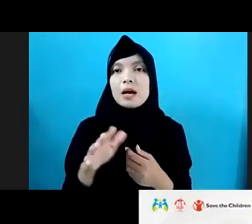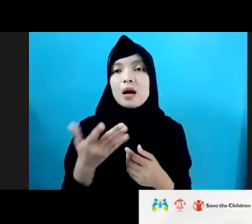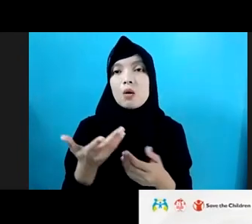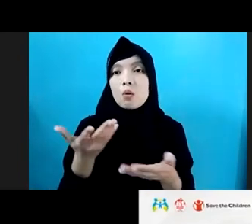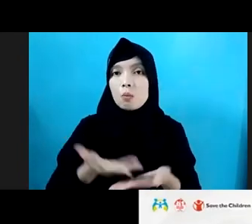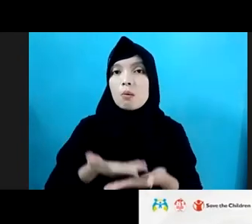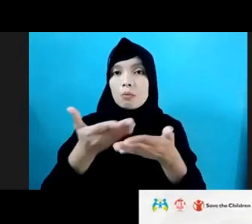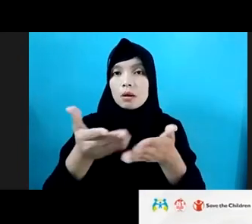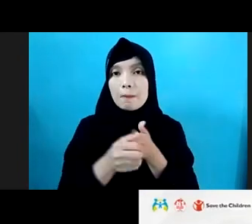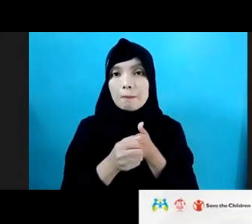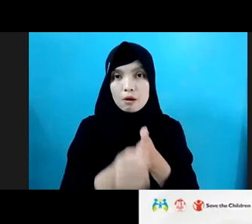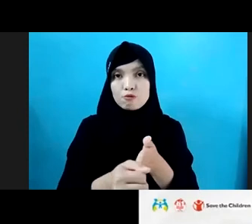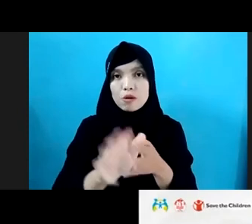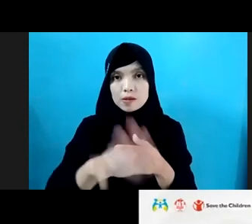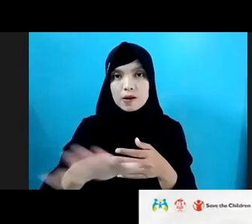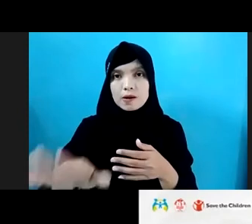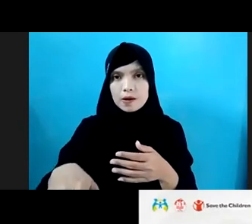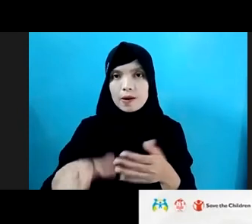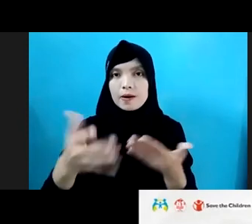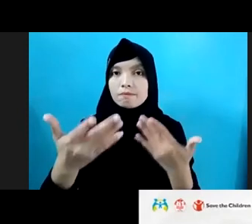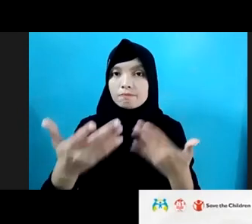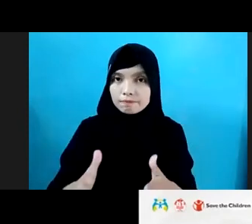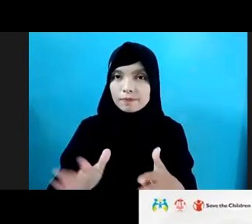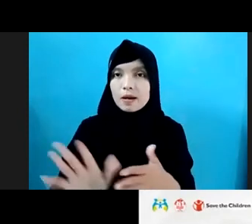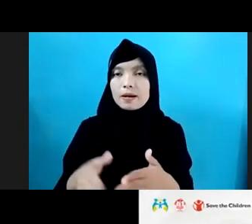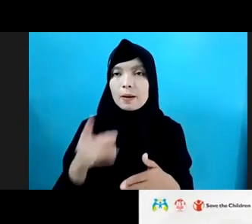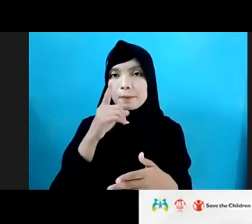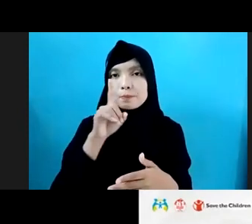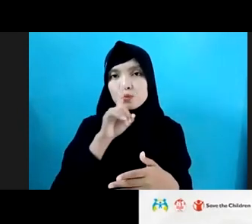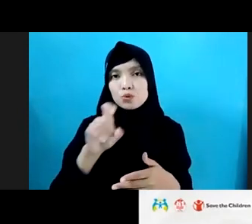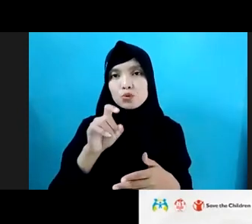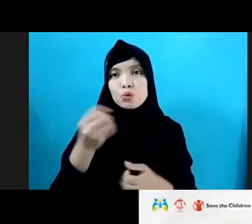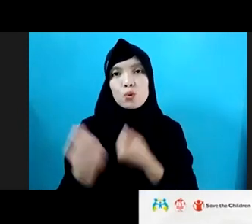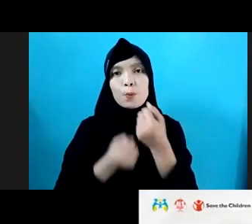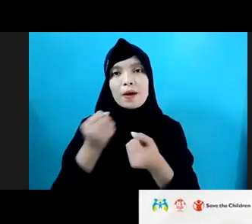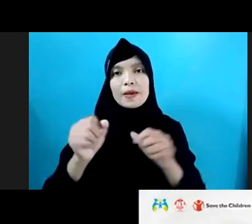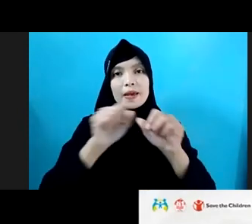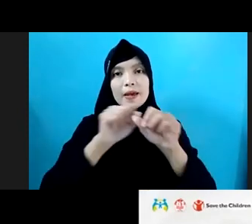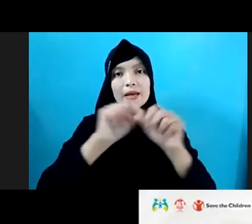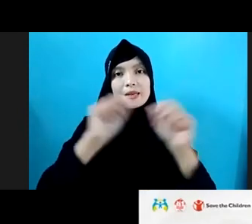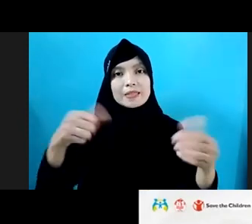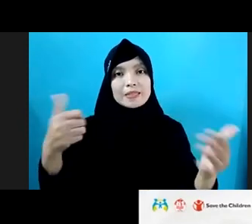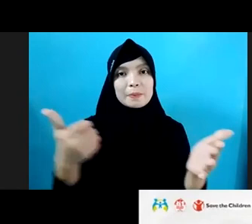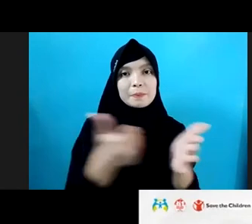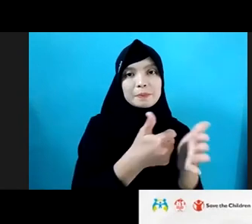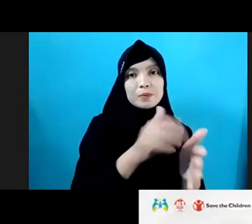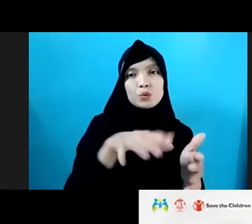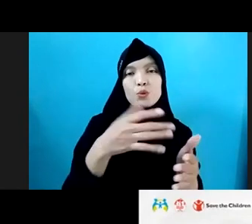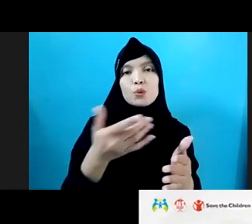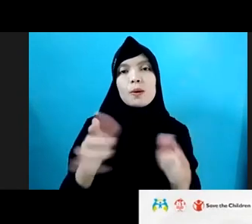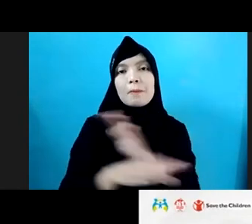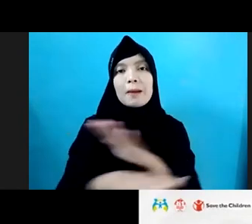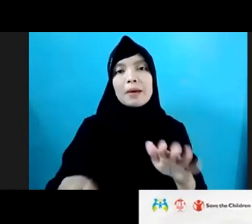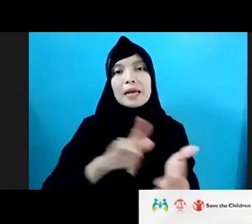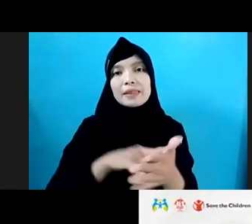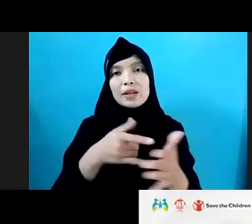panduan kepada anak-anak dan remaja, juga memerlukan upaya yang sistematik dan sistemis untuk mengamankan teknologi ya Bang ya.